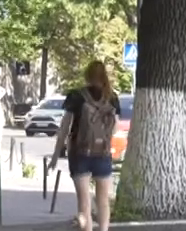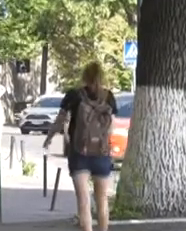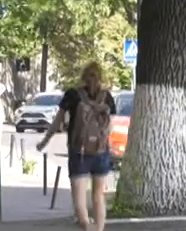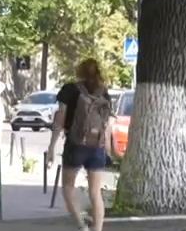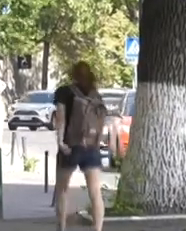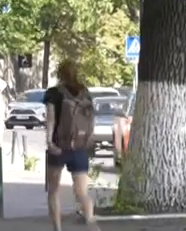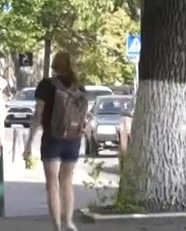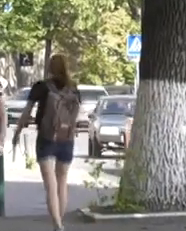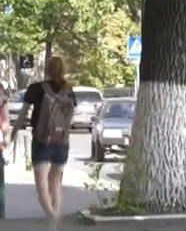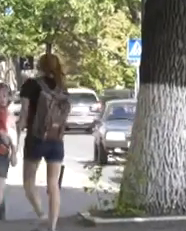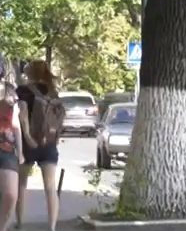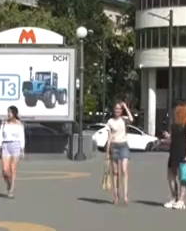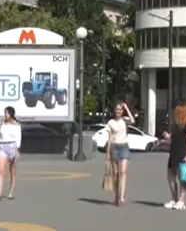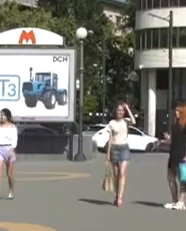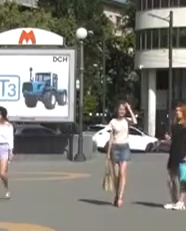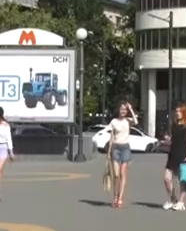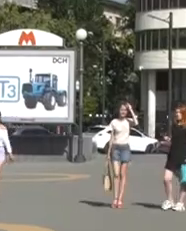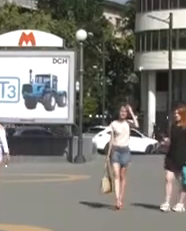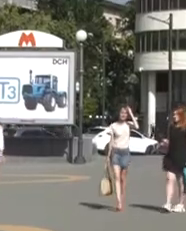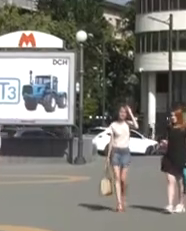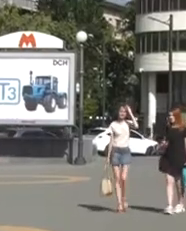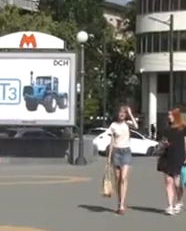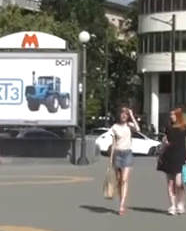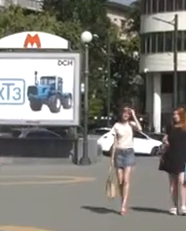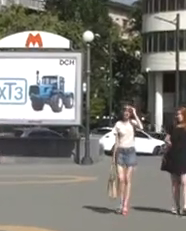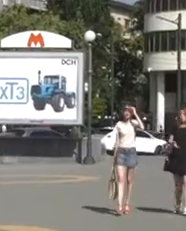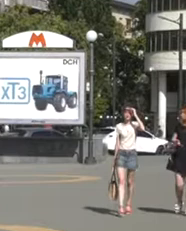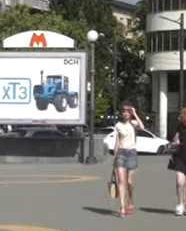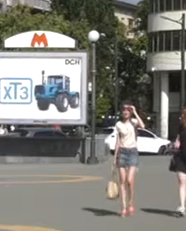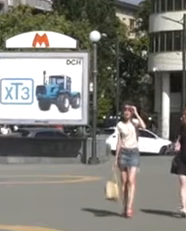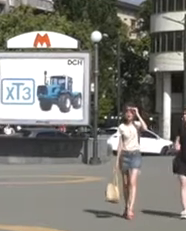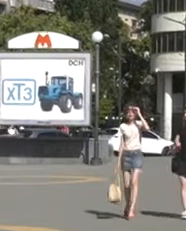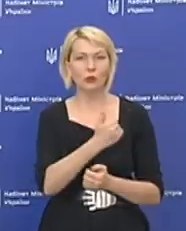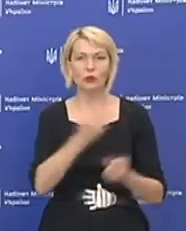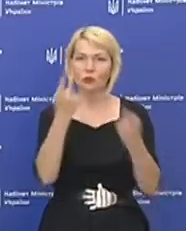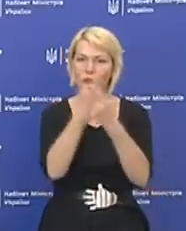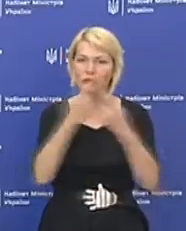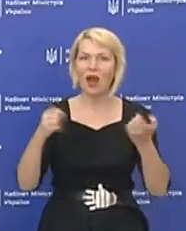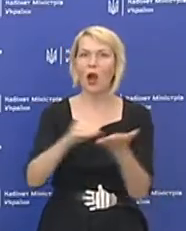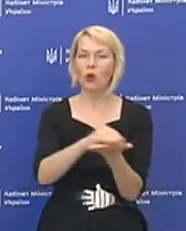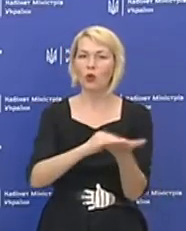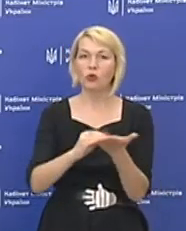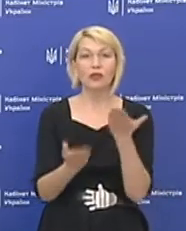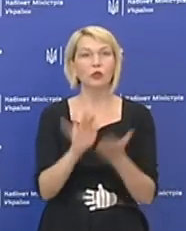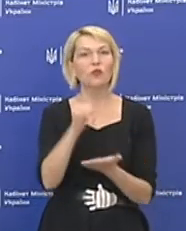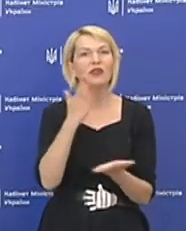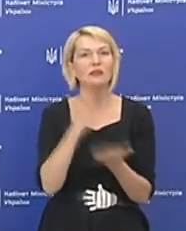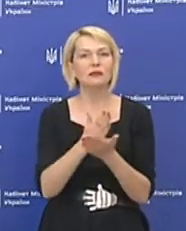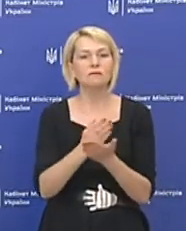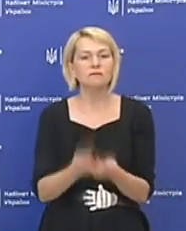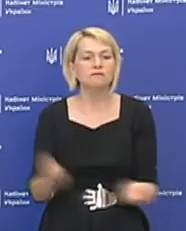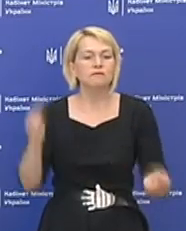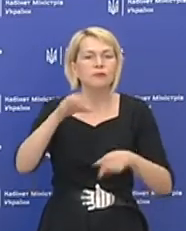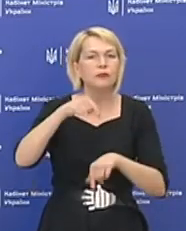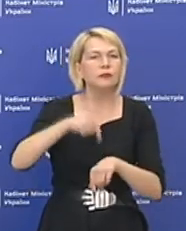полімеразної ланцюгової реакції, який є безкоштовним, бо робиться за державний кошт. Якщо у вас є відповідні симптоми